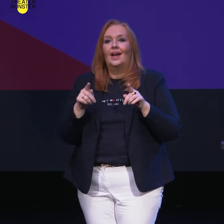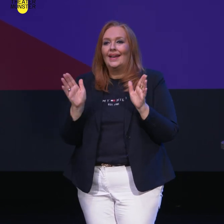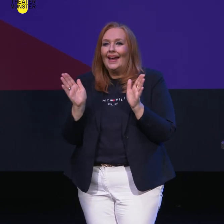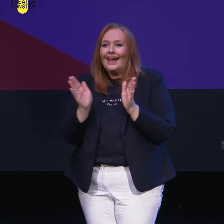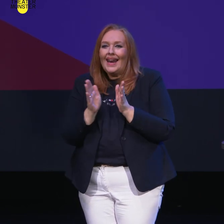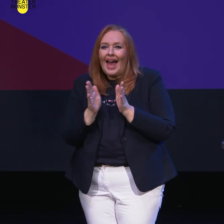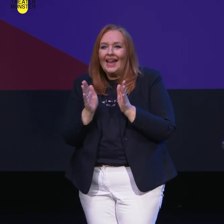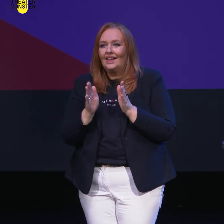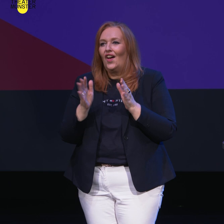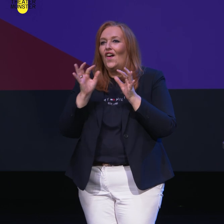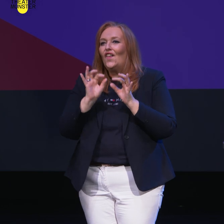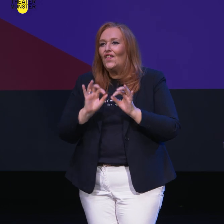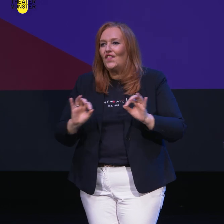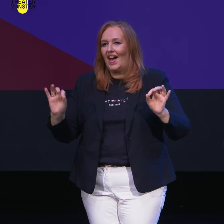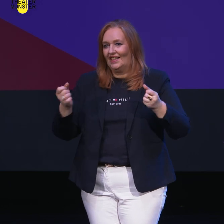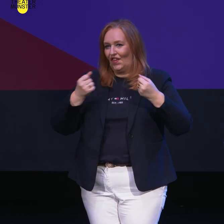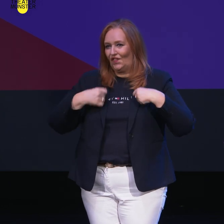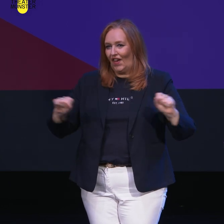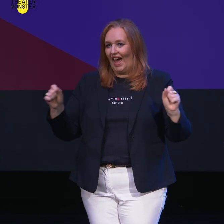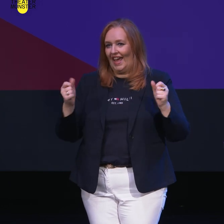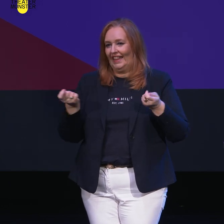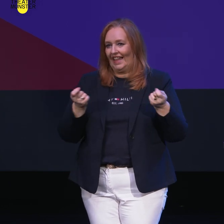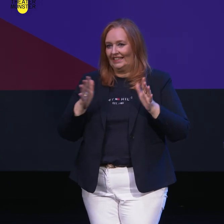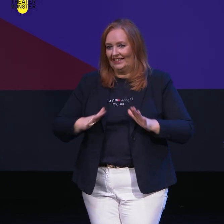klein, aber sehr feines, freies Tanzszene.